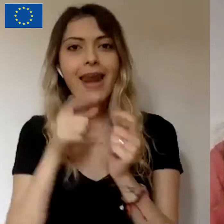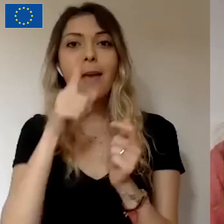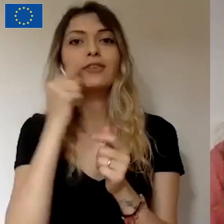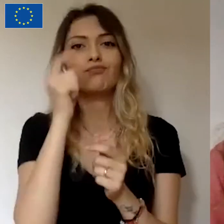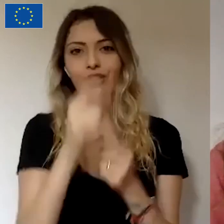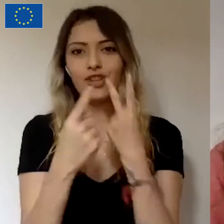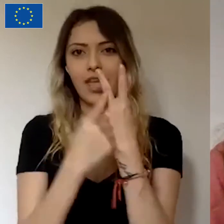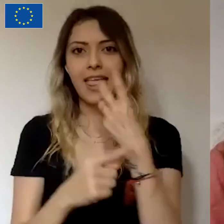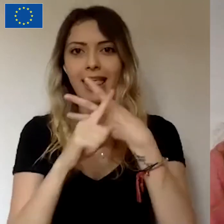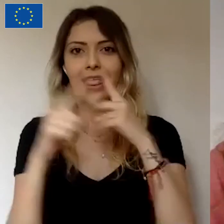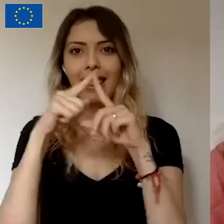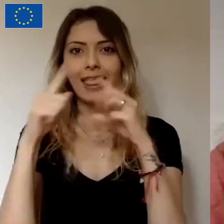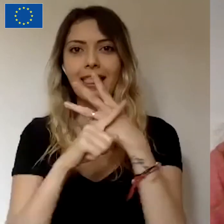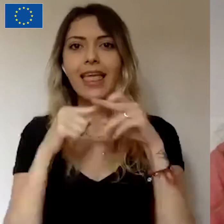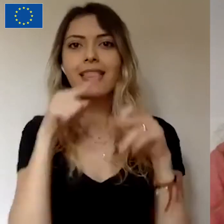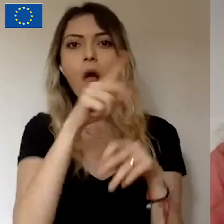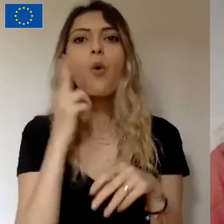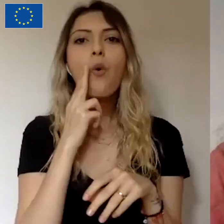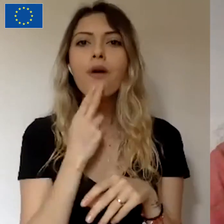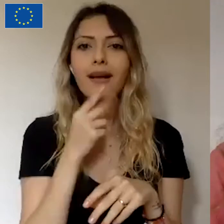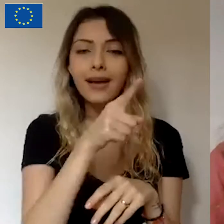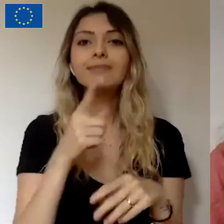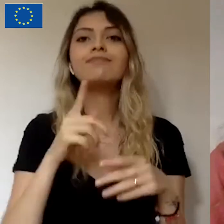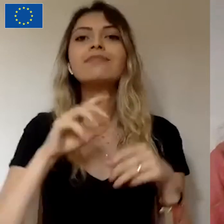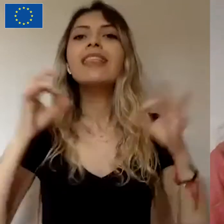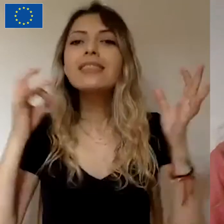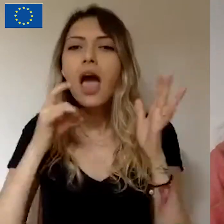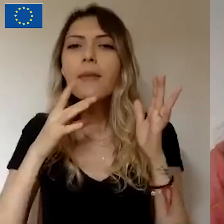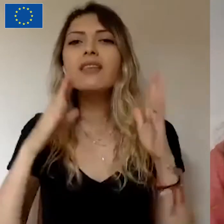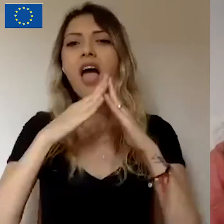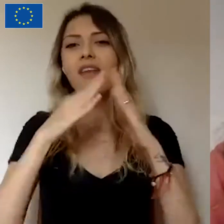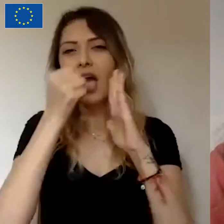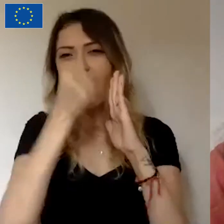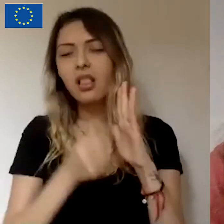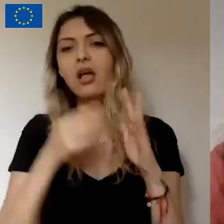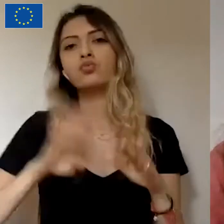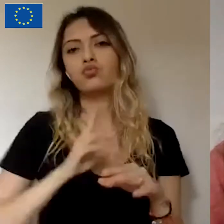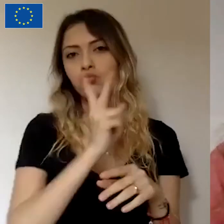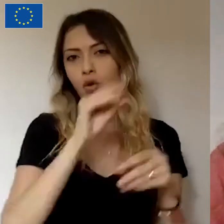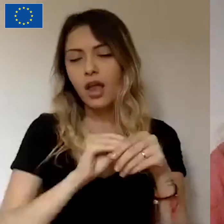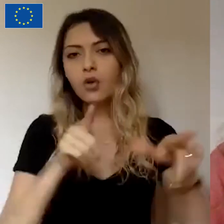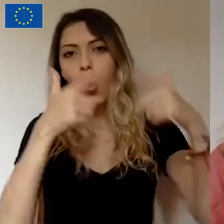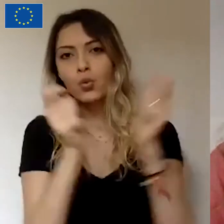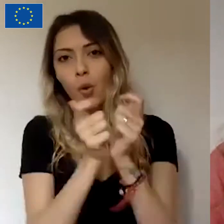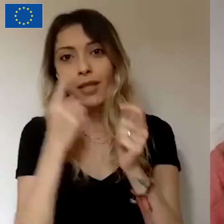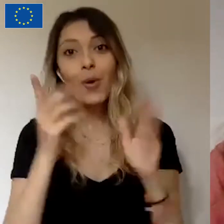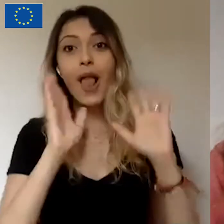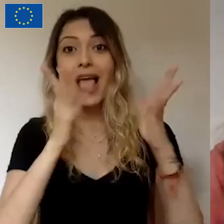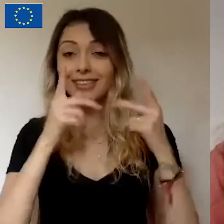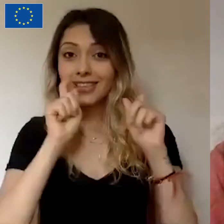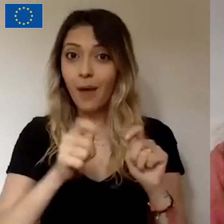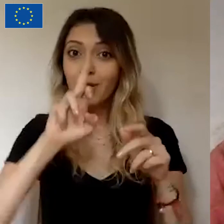Diyarbakır'daki karantinadan evlerinde kalan çocuklar için telekonferans yöntemiyle etkinlik yaptığı bir projesi açıldı.